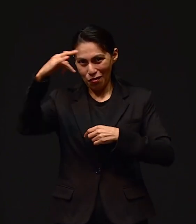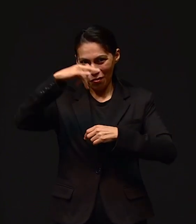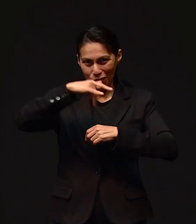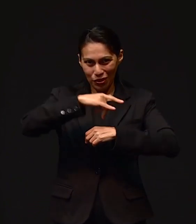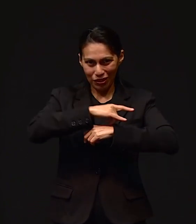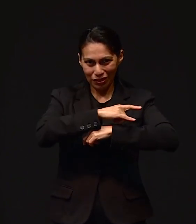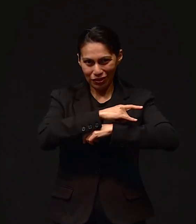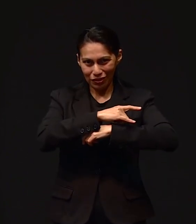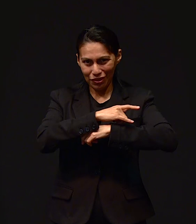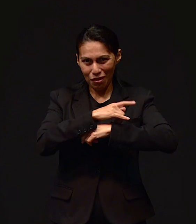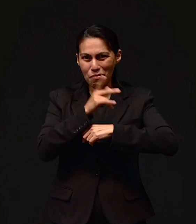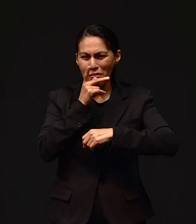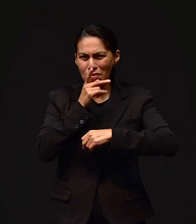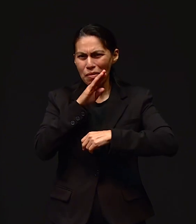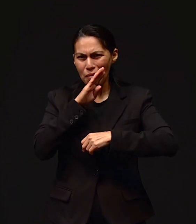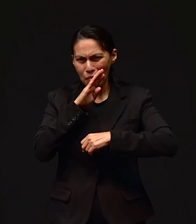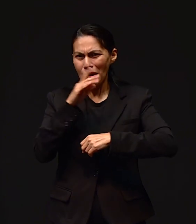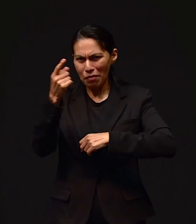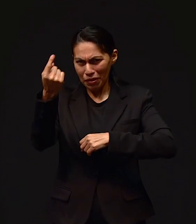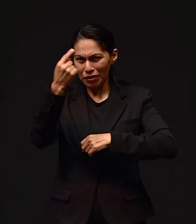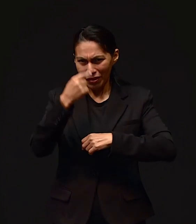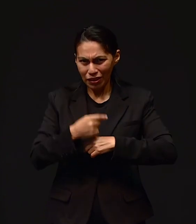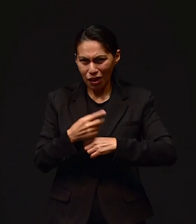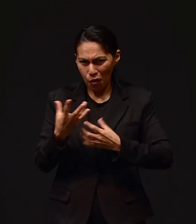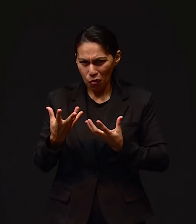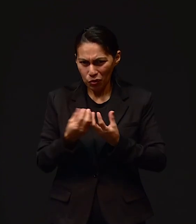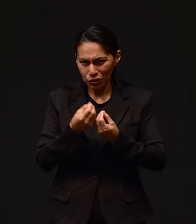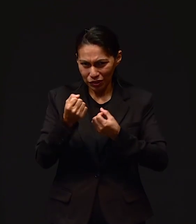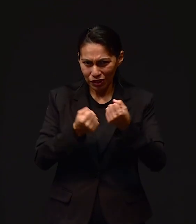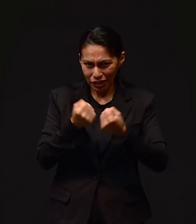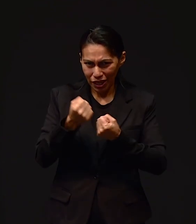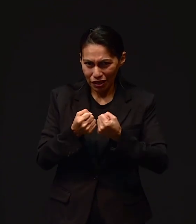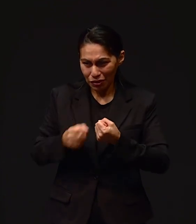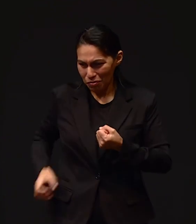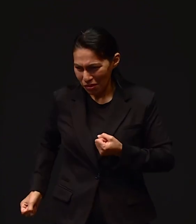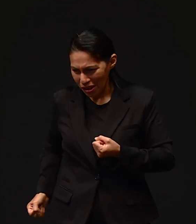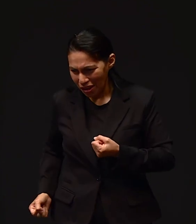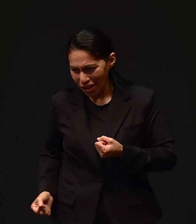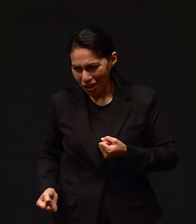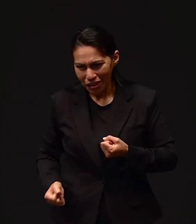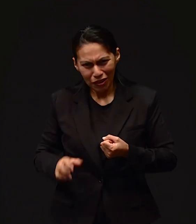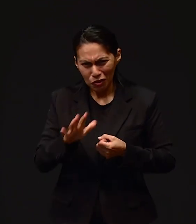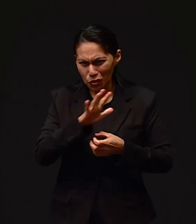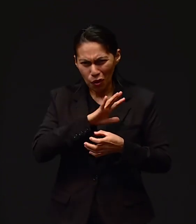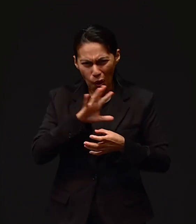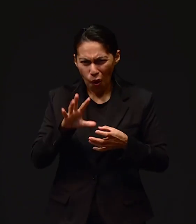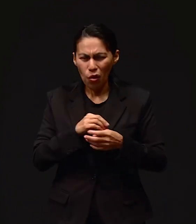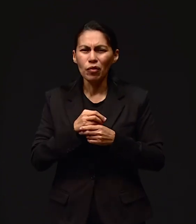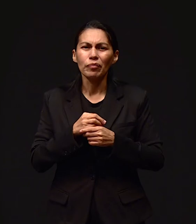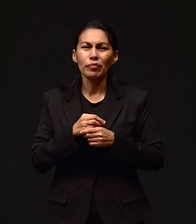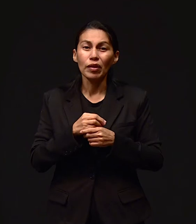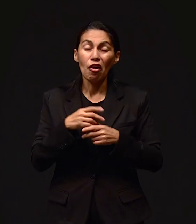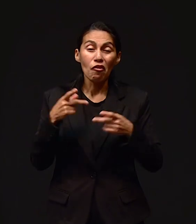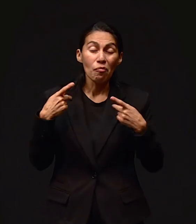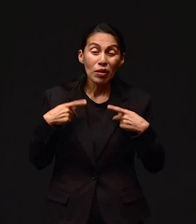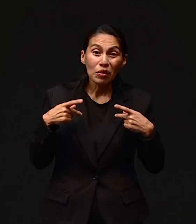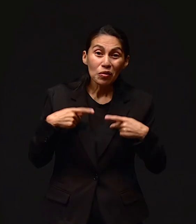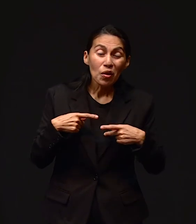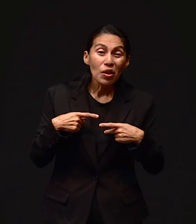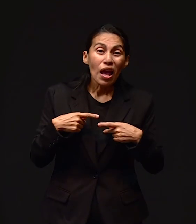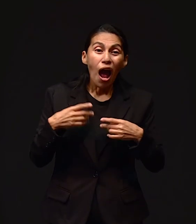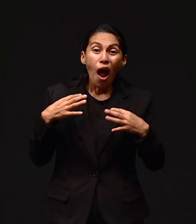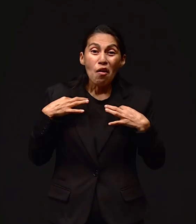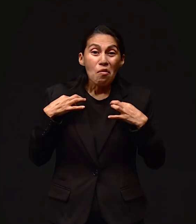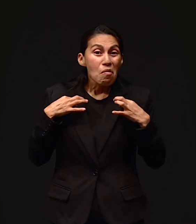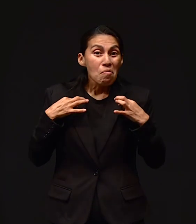con sus padres y todo. Y, este, no, se llevaron todo. Las maletas, dejaron a la familia sin ropa,